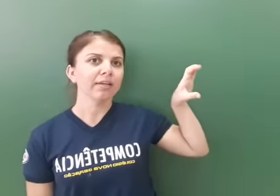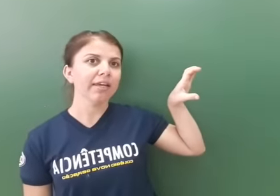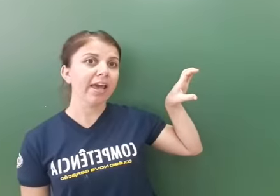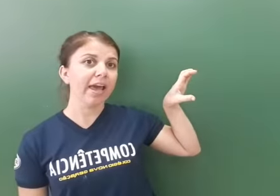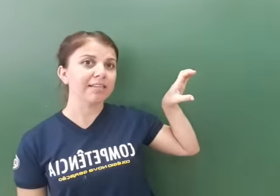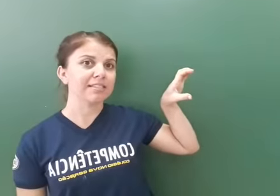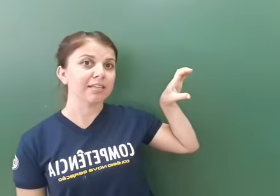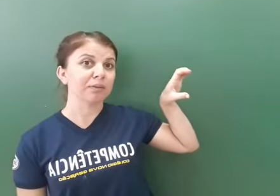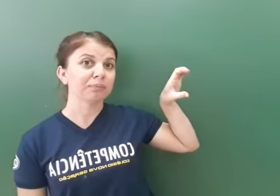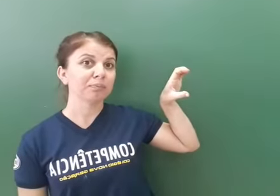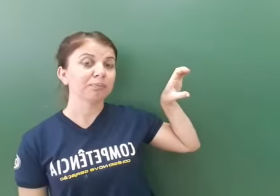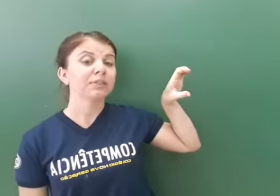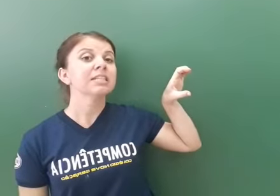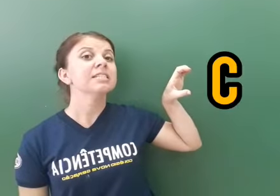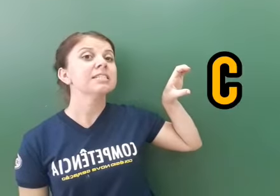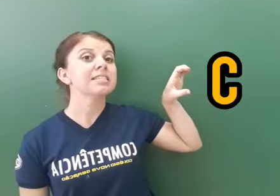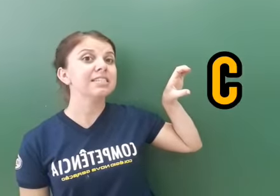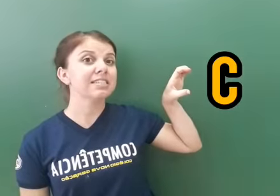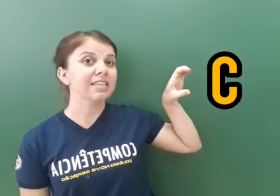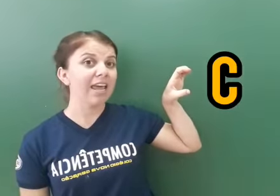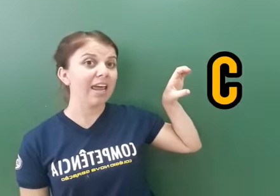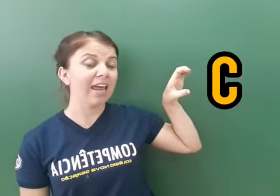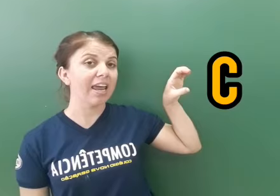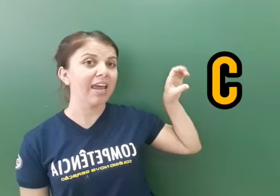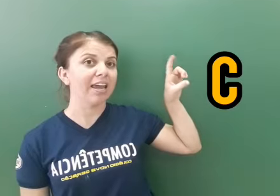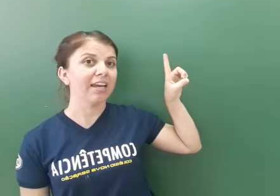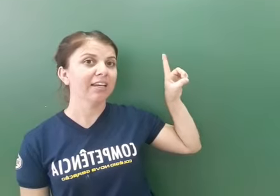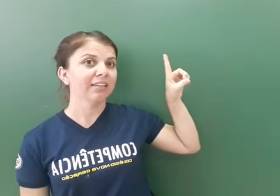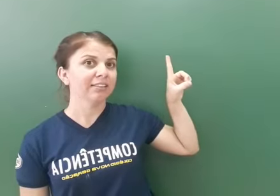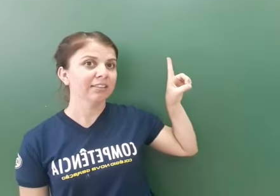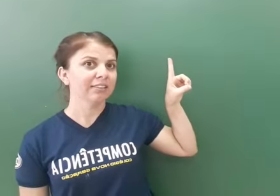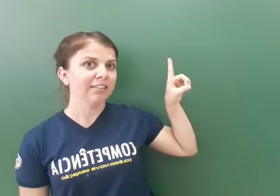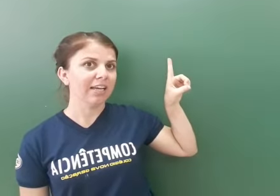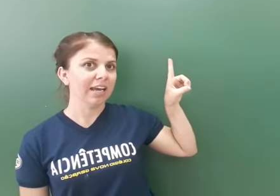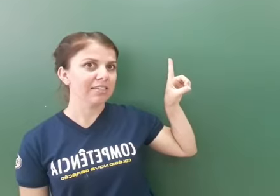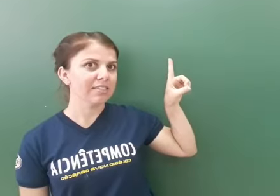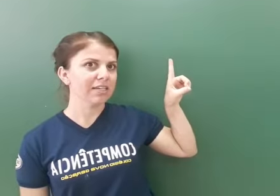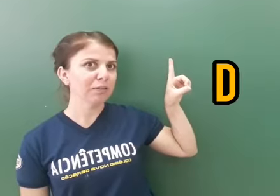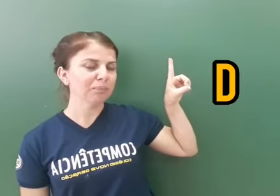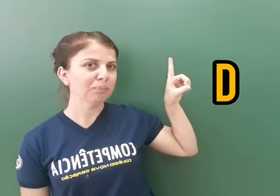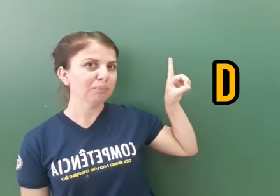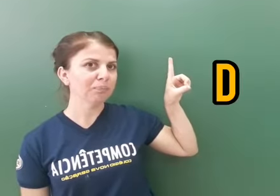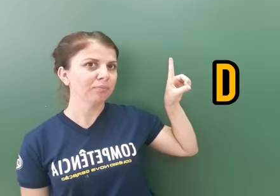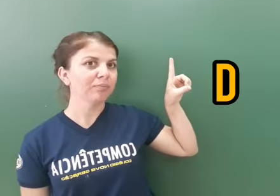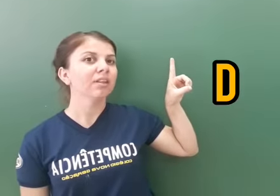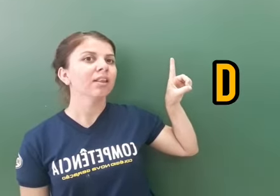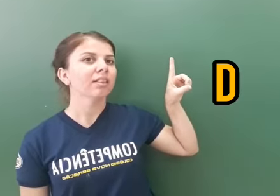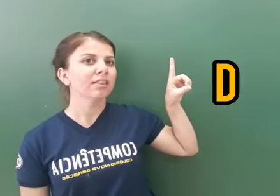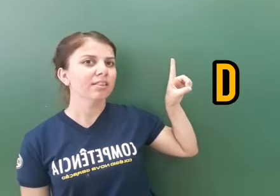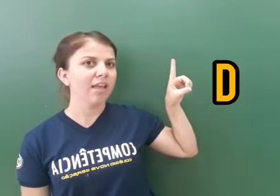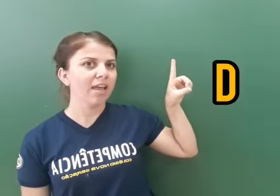E essa? C. E essa? D.